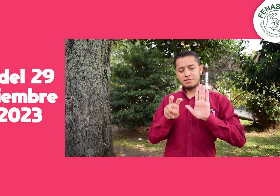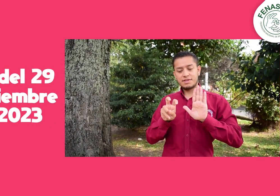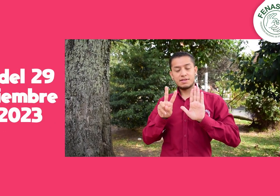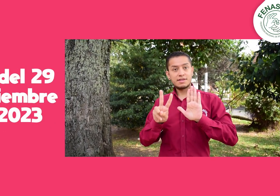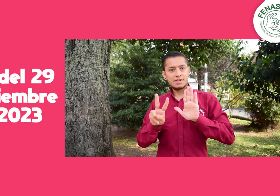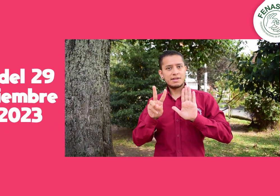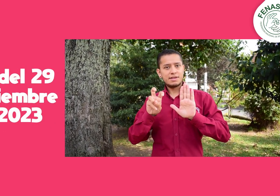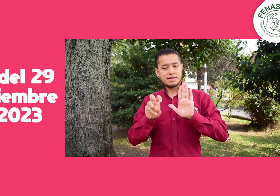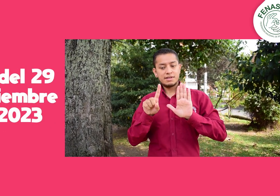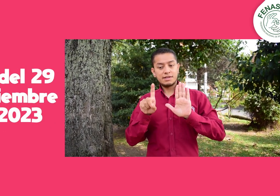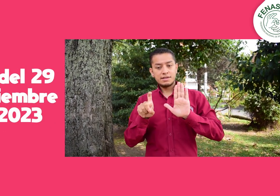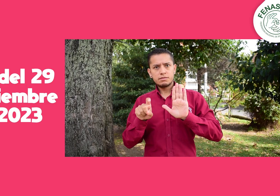2023.